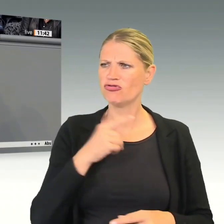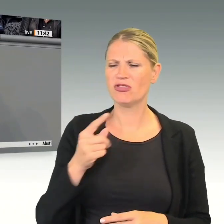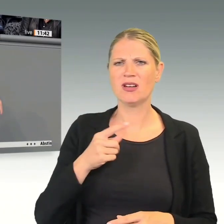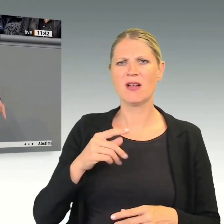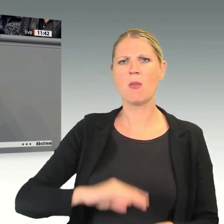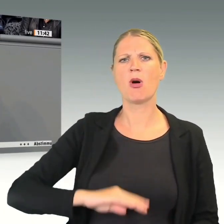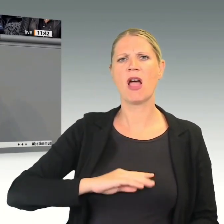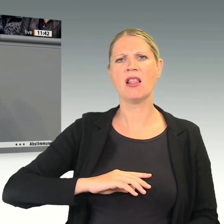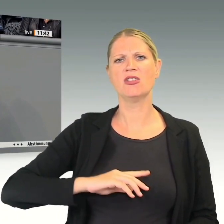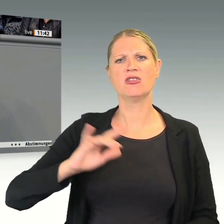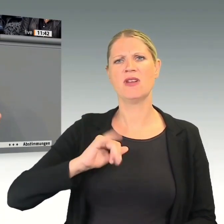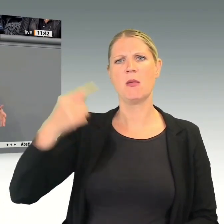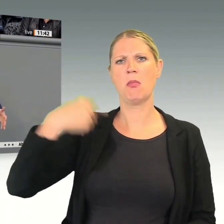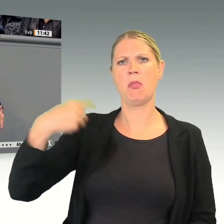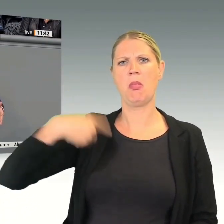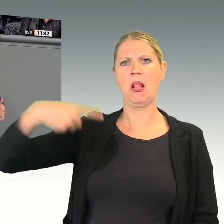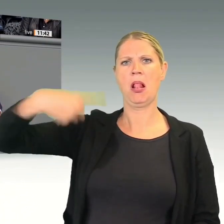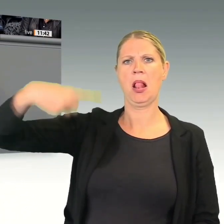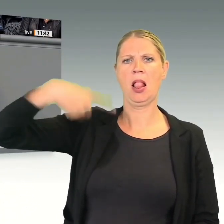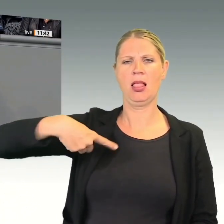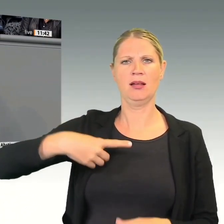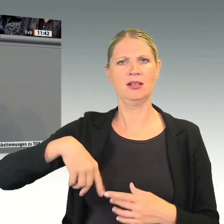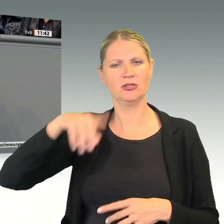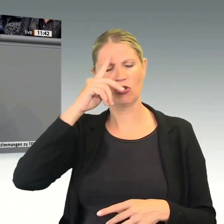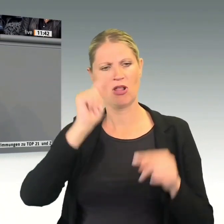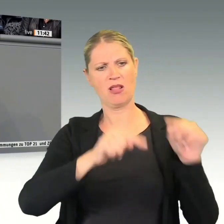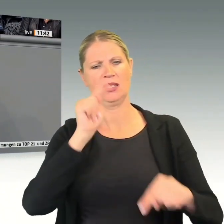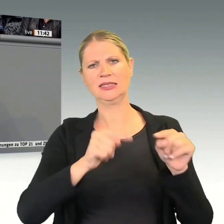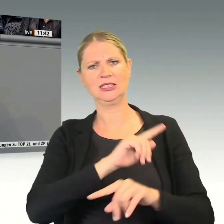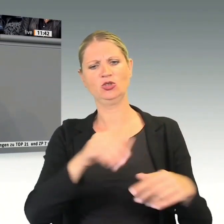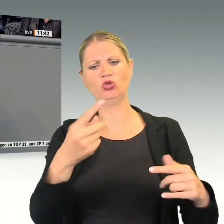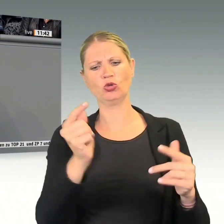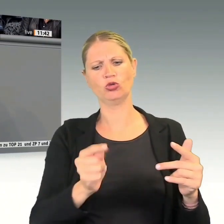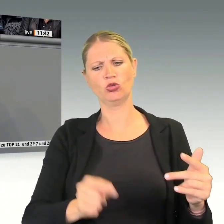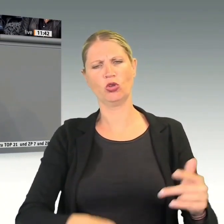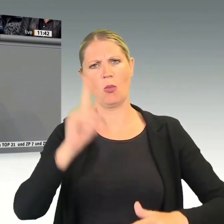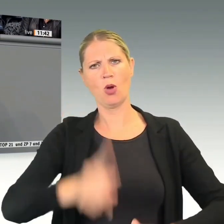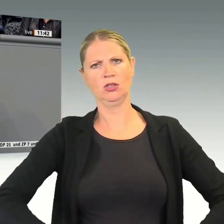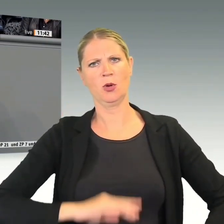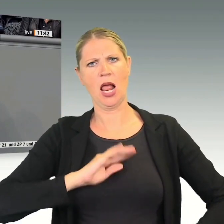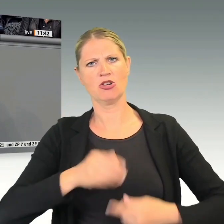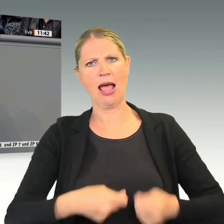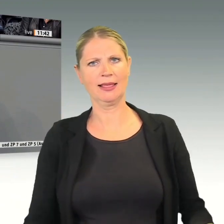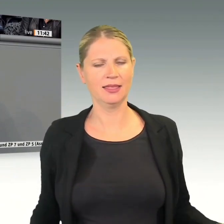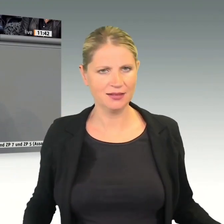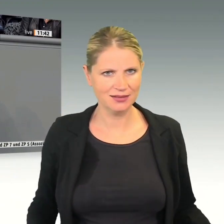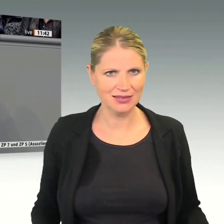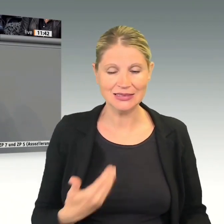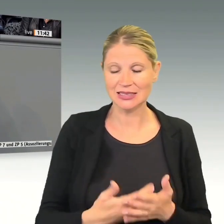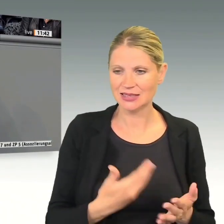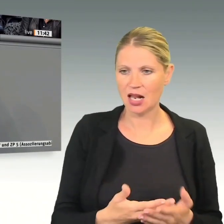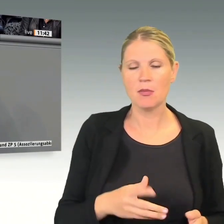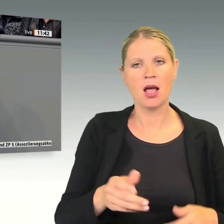aus Deutschland und Europa. Deswegen müssen wir mal festhalten, umso länger wir warten, umso mehr wenden sich unsere Partner